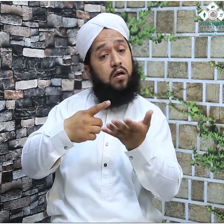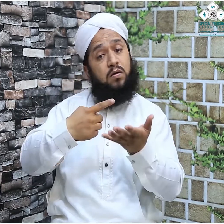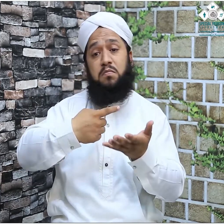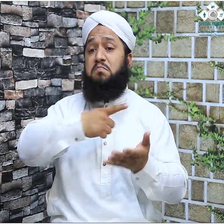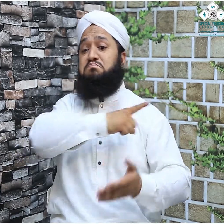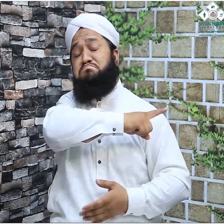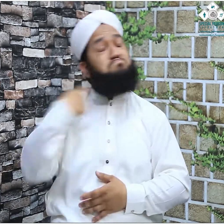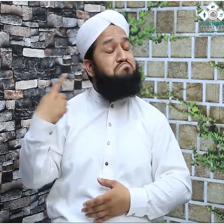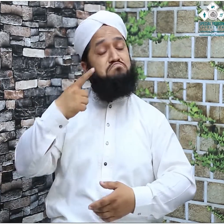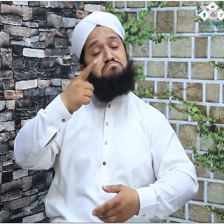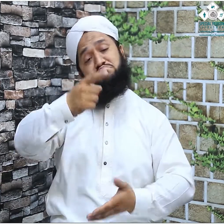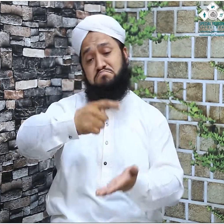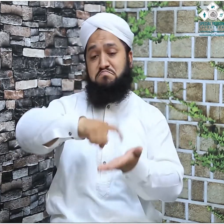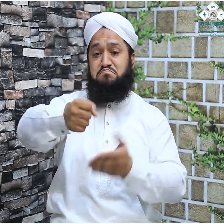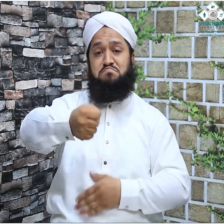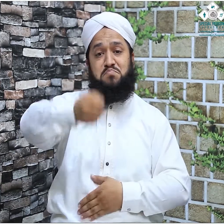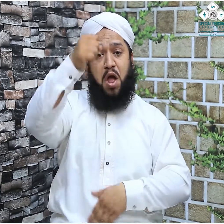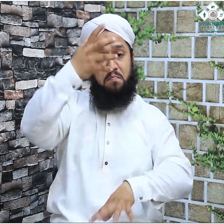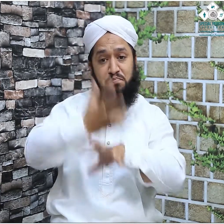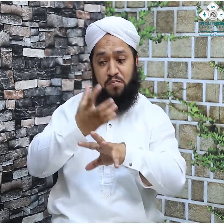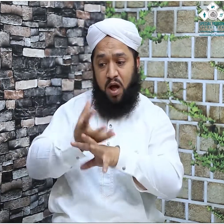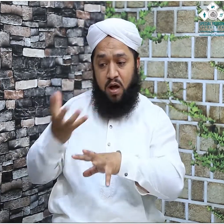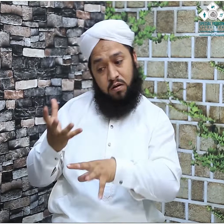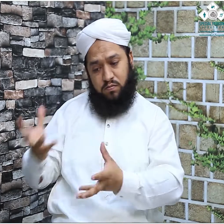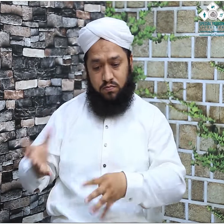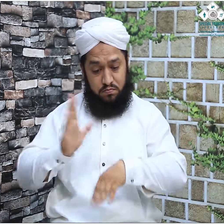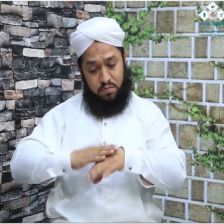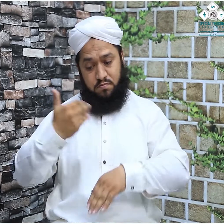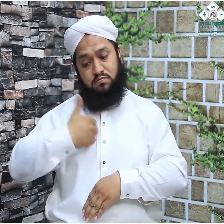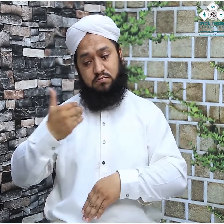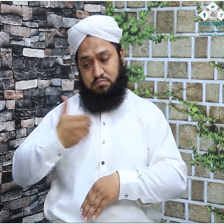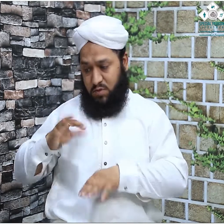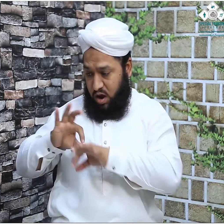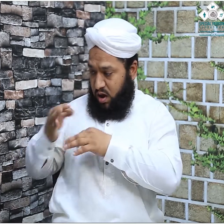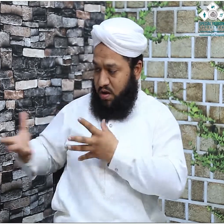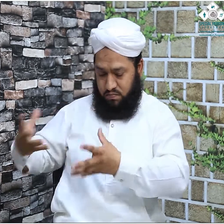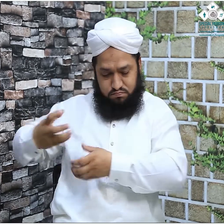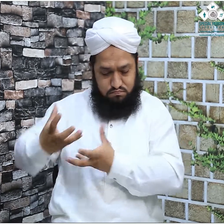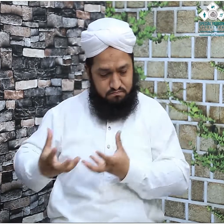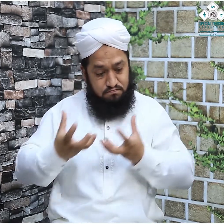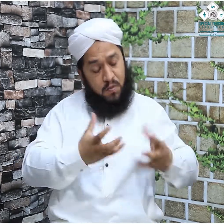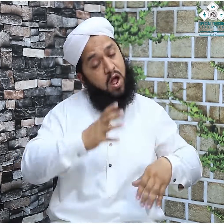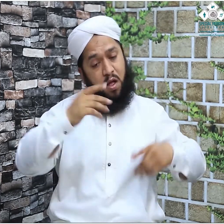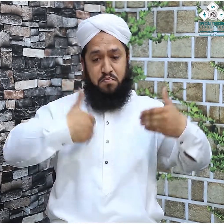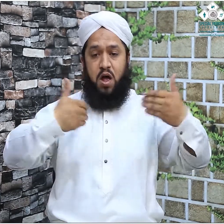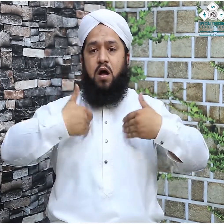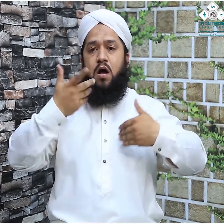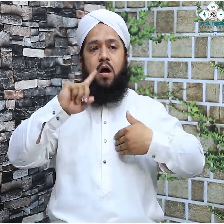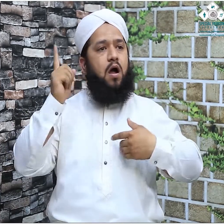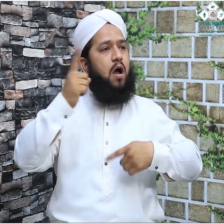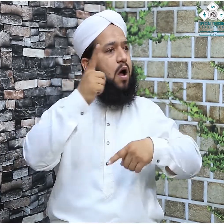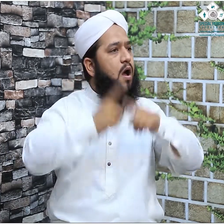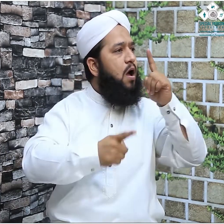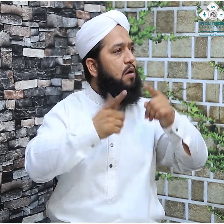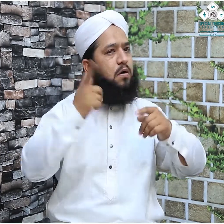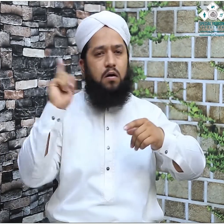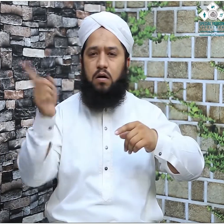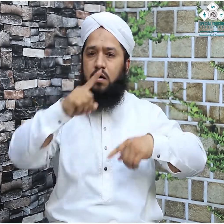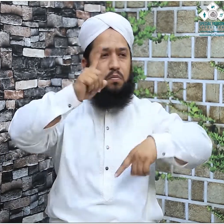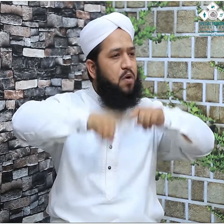لگانا ہے اب کیسی ڈیڈ لوگ والی سیچویشن آگئی تھی تو اب اس زمانے میں ایک سمجھدار شخص تھا اور اس نے کہا کہ ایسا کرتے